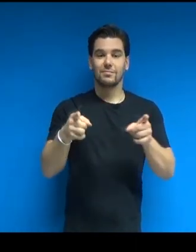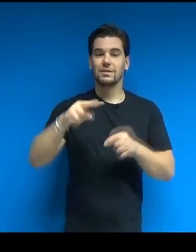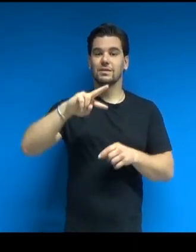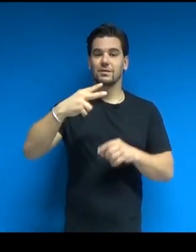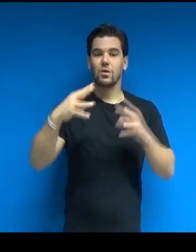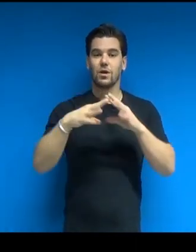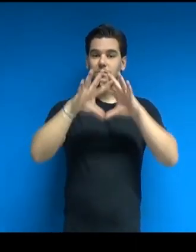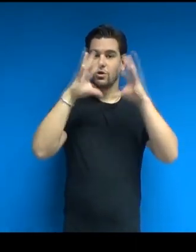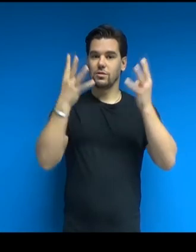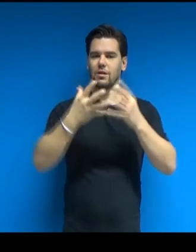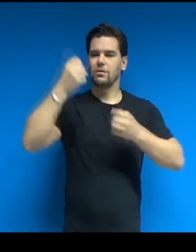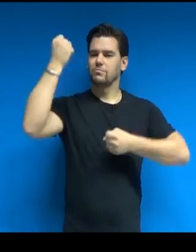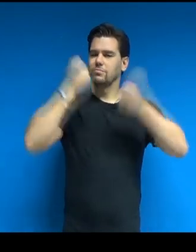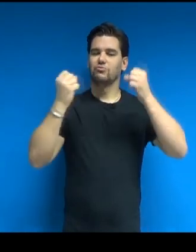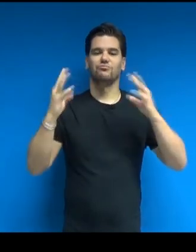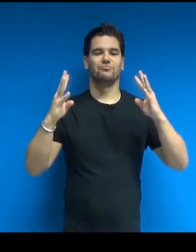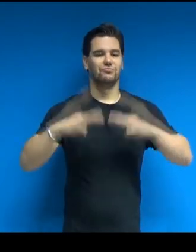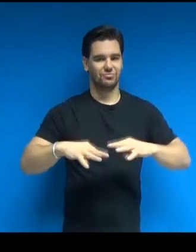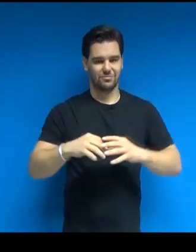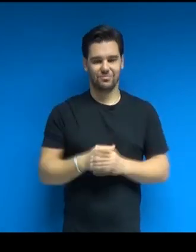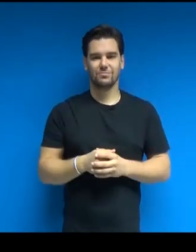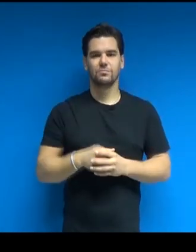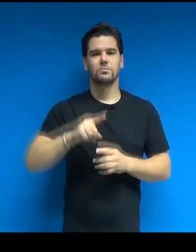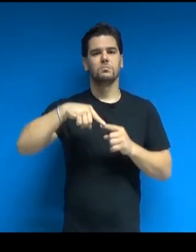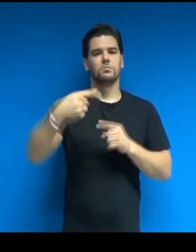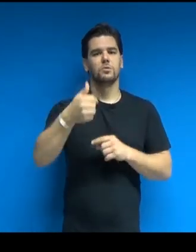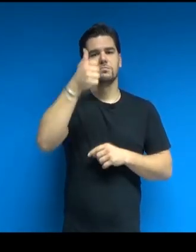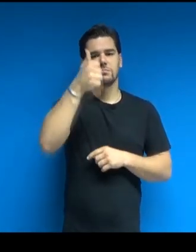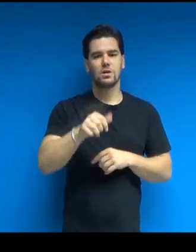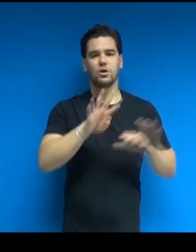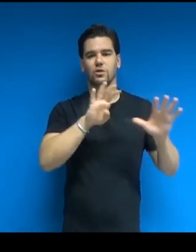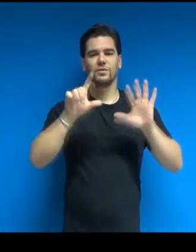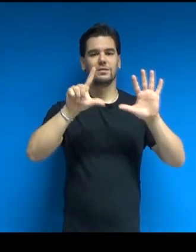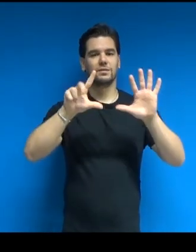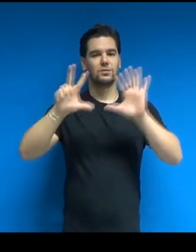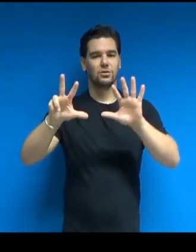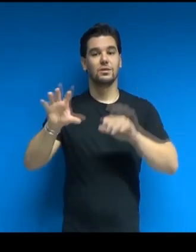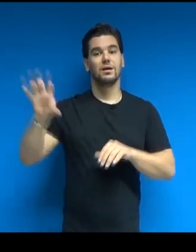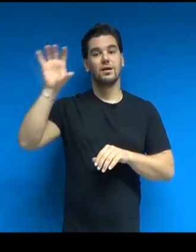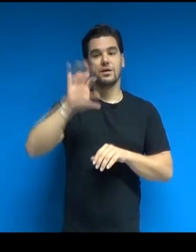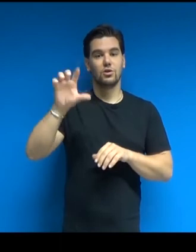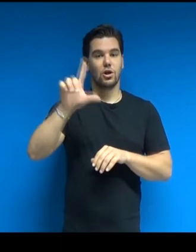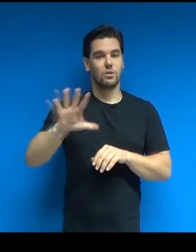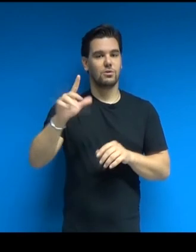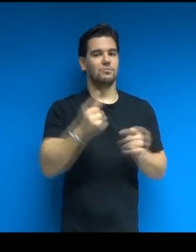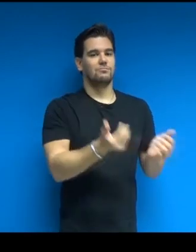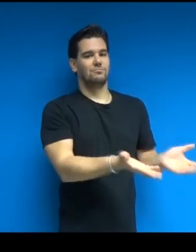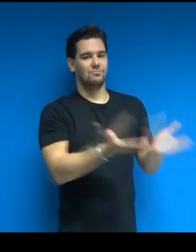Nel 1978, il grattacielo fu acquistato dalla regione Lombardia.